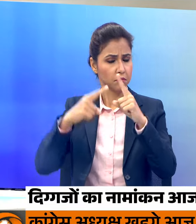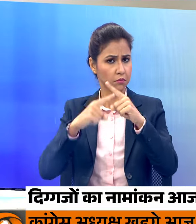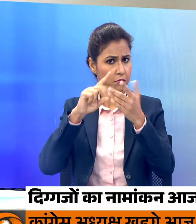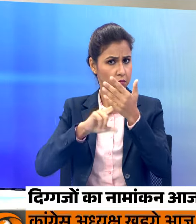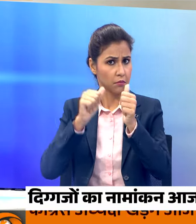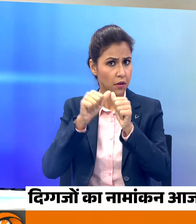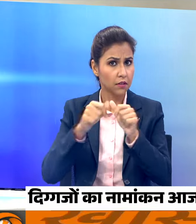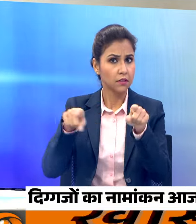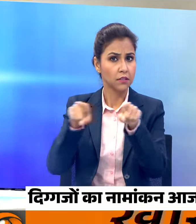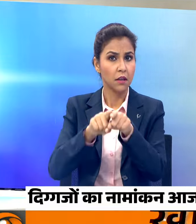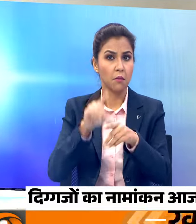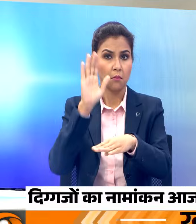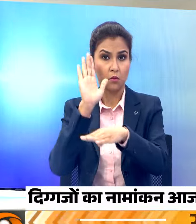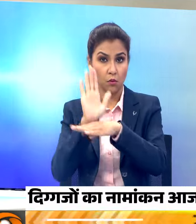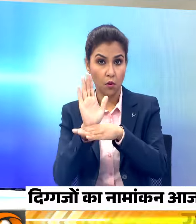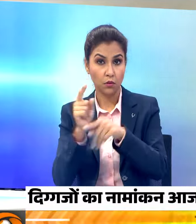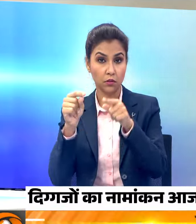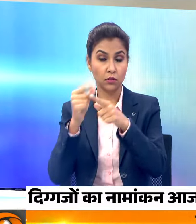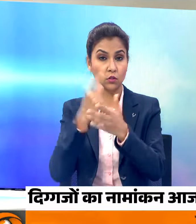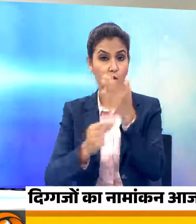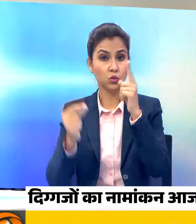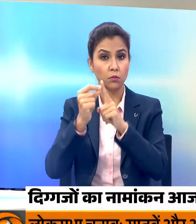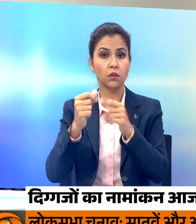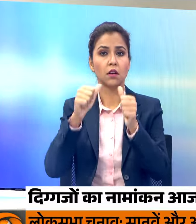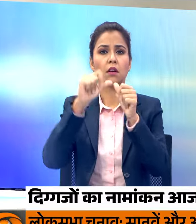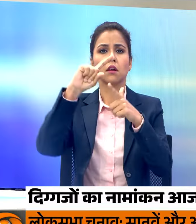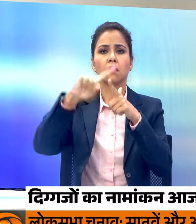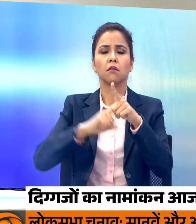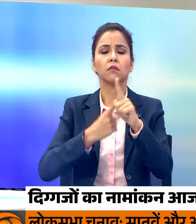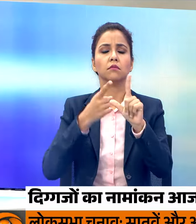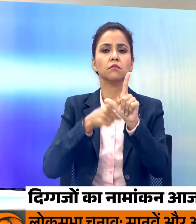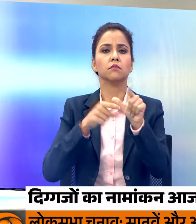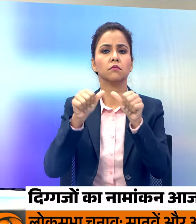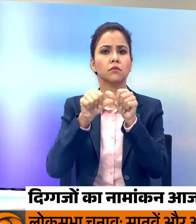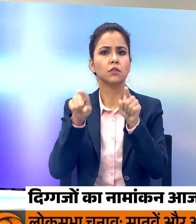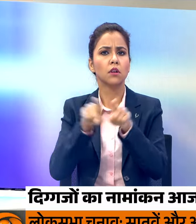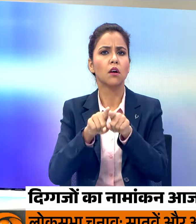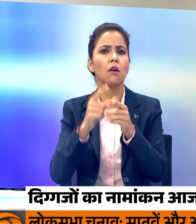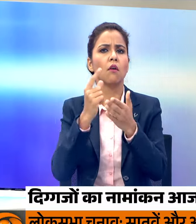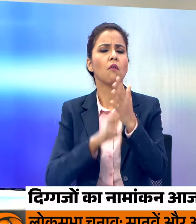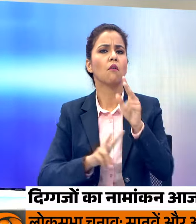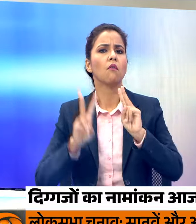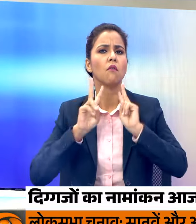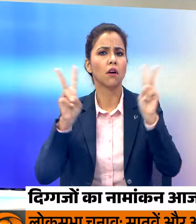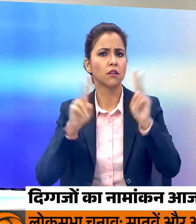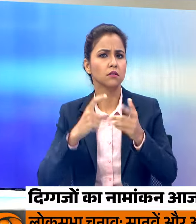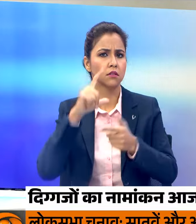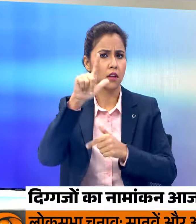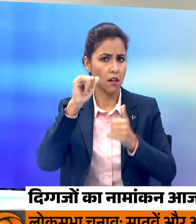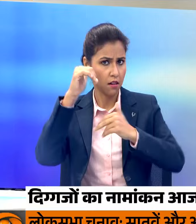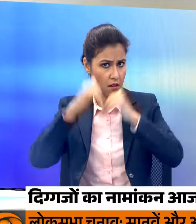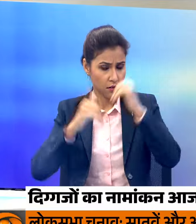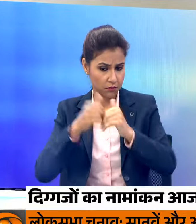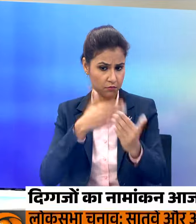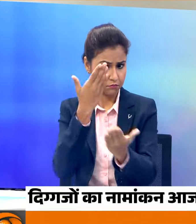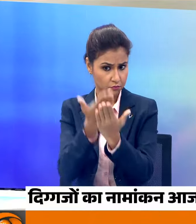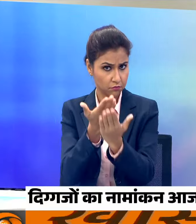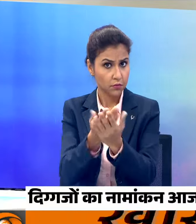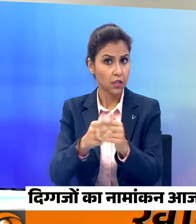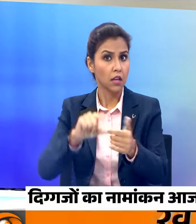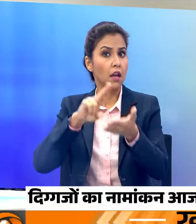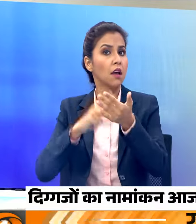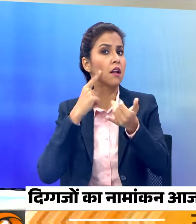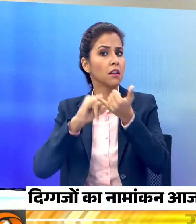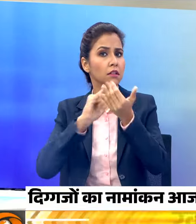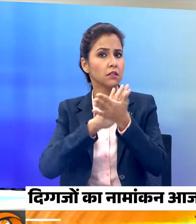कॉंग्रेस उत्र प्रदेश अध्यक्ष अजे राय वारणसी लोकसभा से भरेंगे पड़चा भाजबा प्रत्याशी ने शिकान दूबे